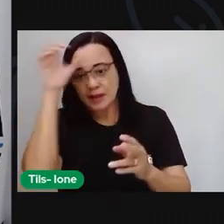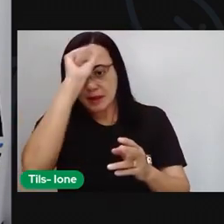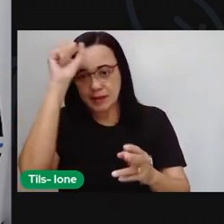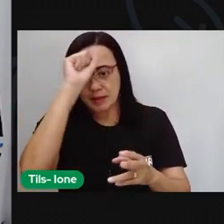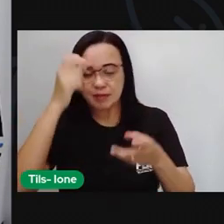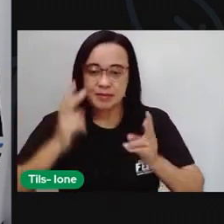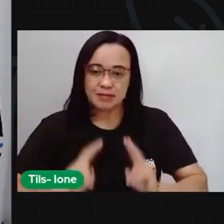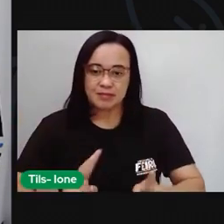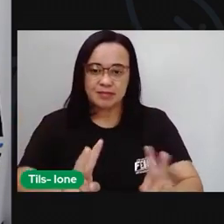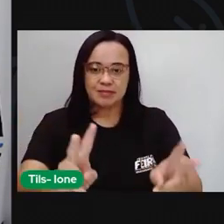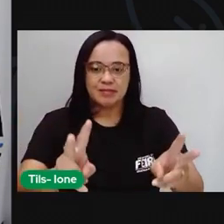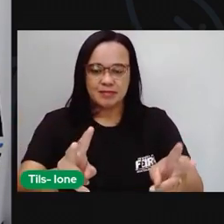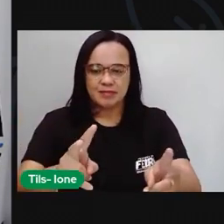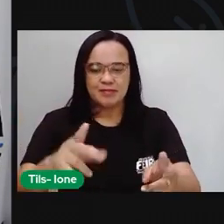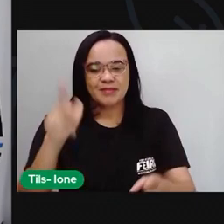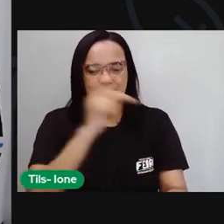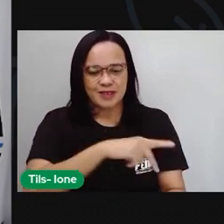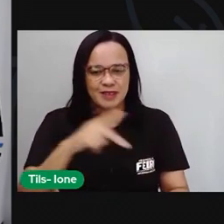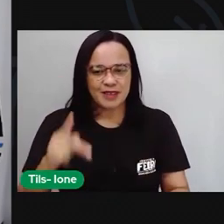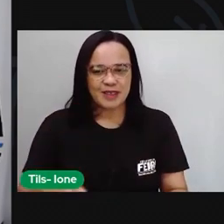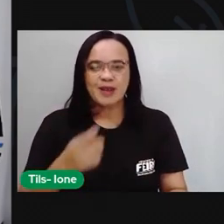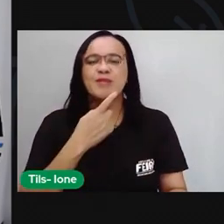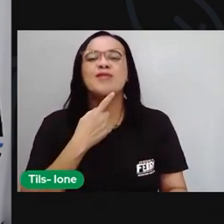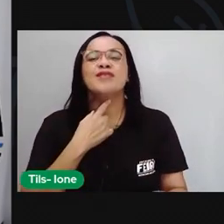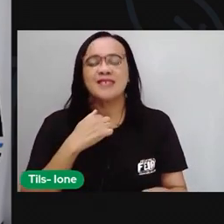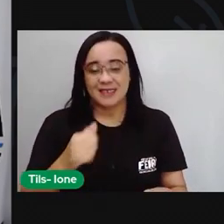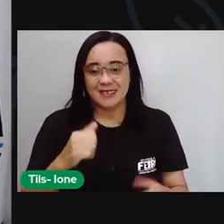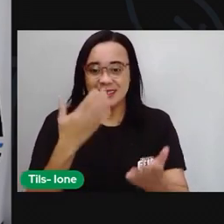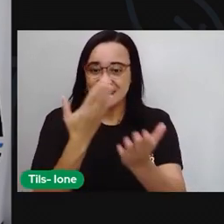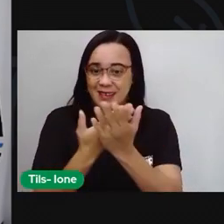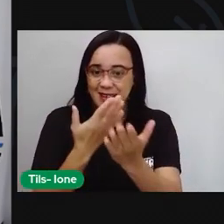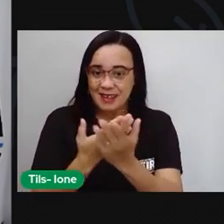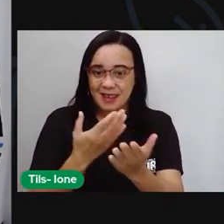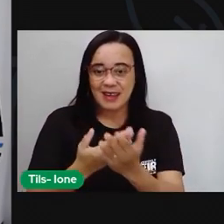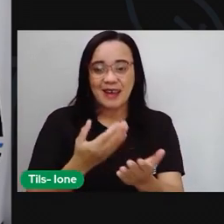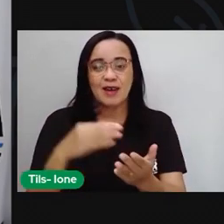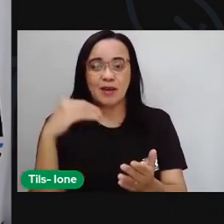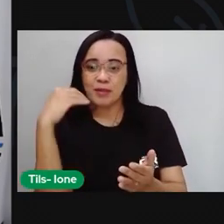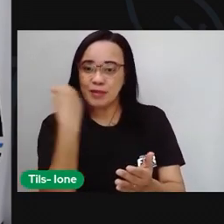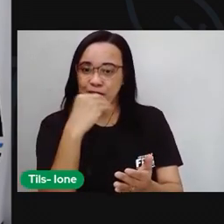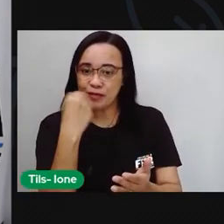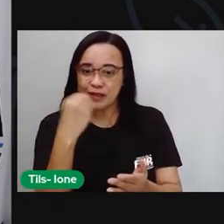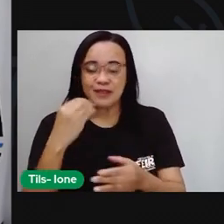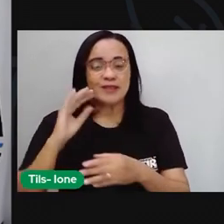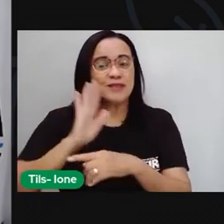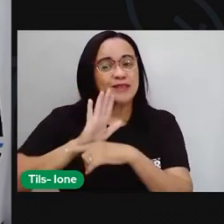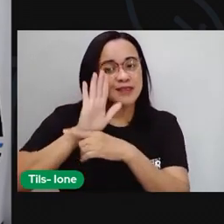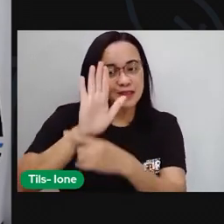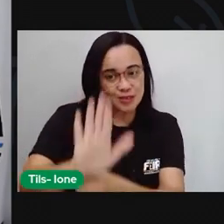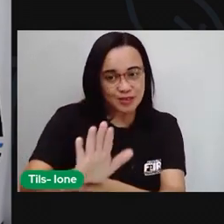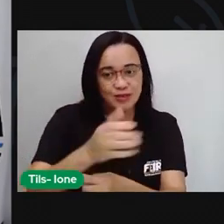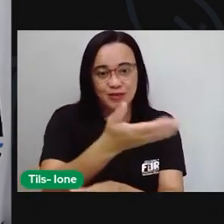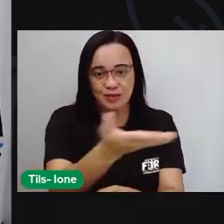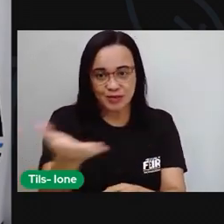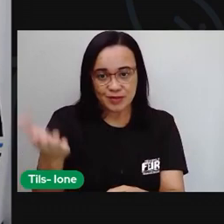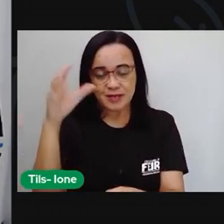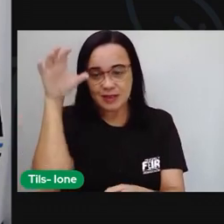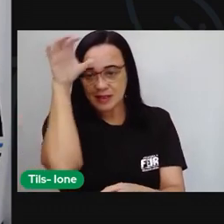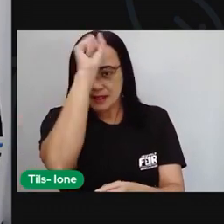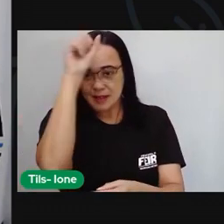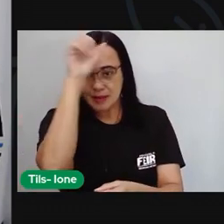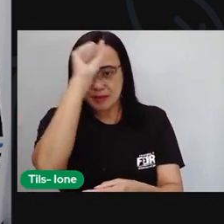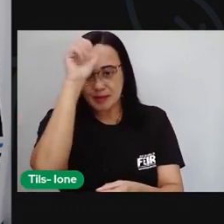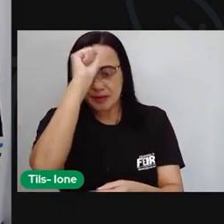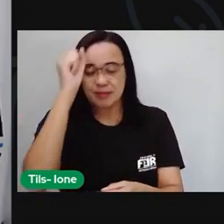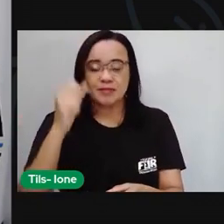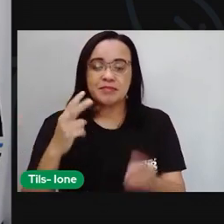É o que a PRO deseja aí, que essa aula seja muito proveitosa e que a partir do que a gente aprende aqui, do que a